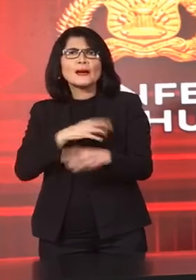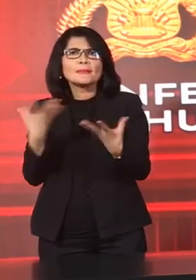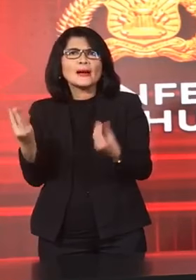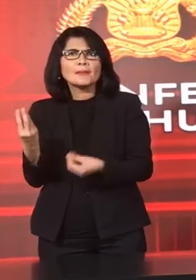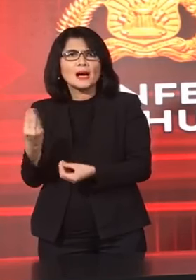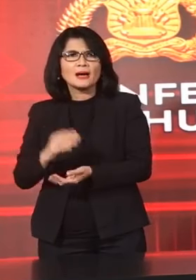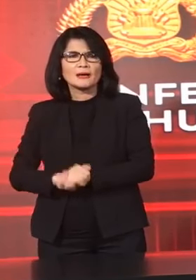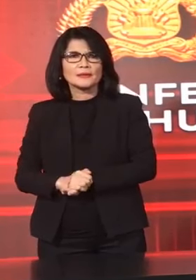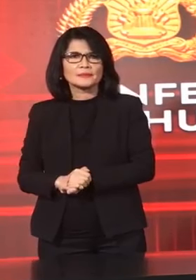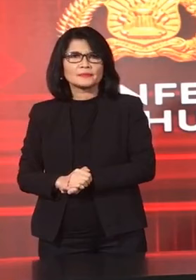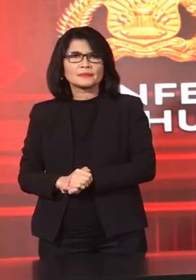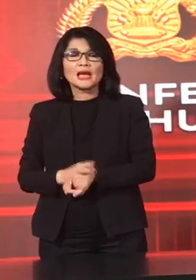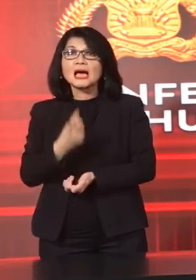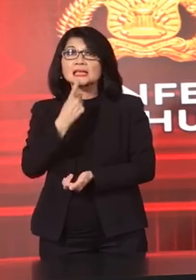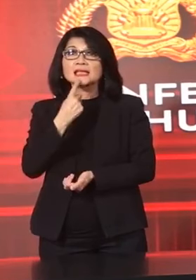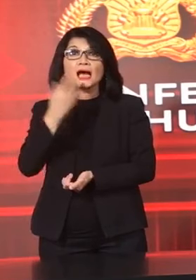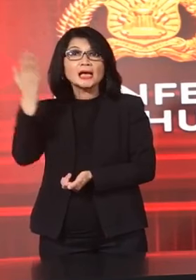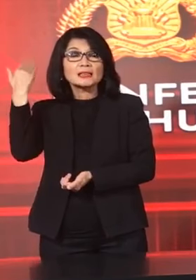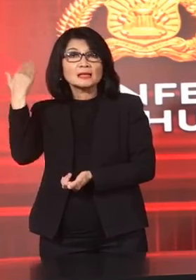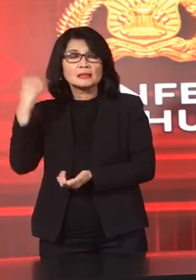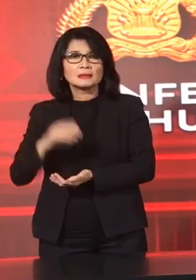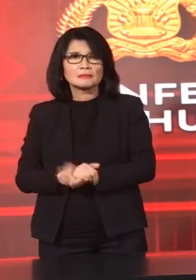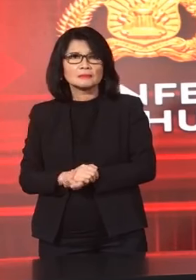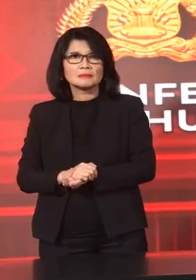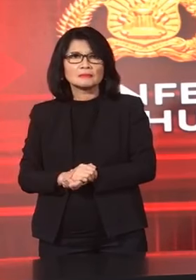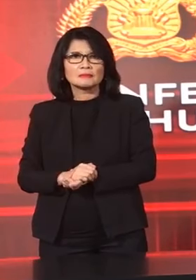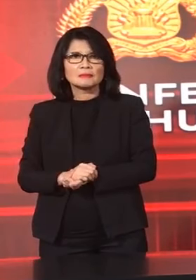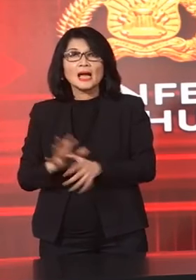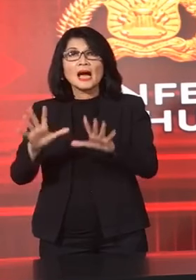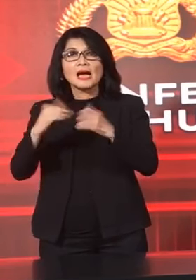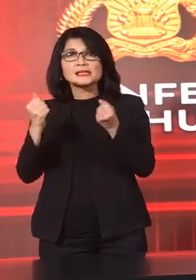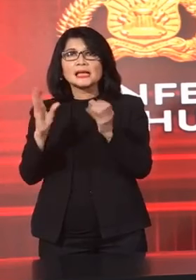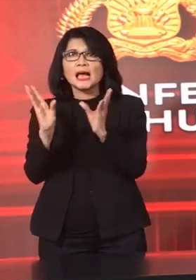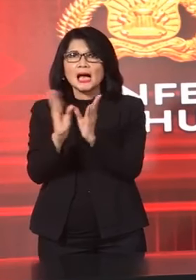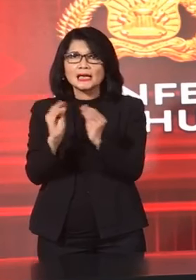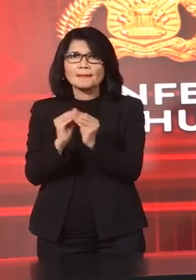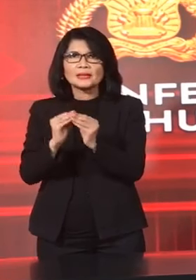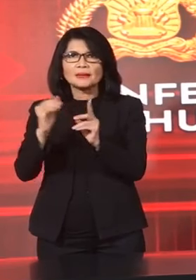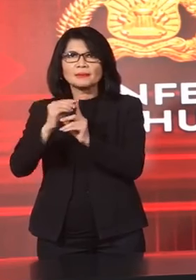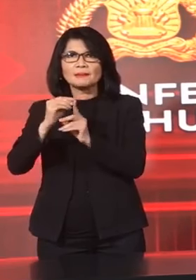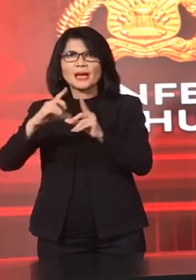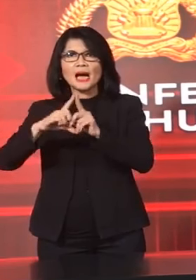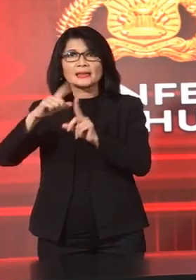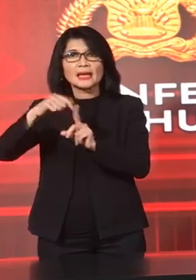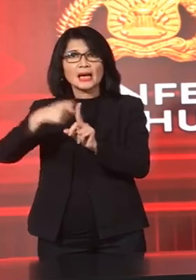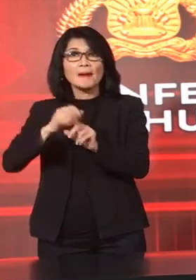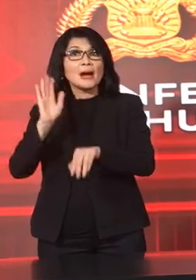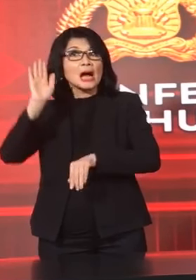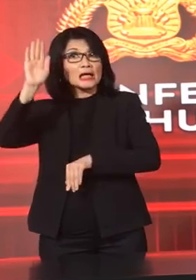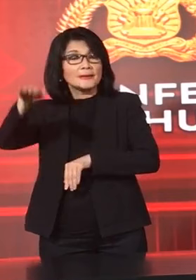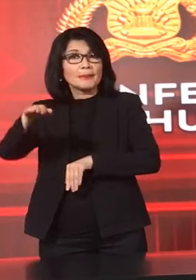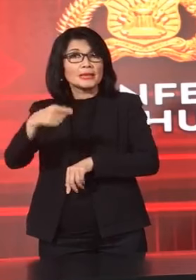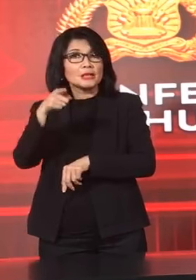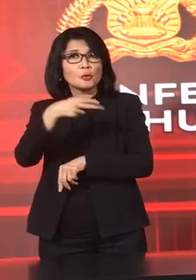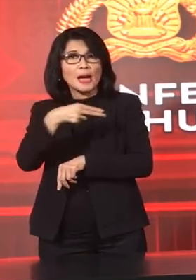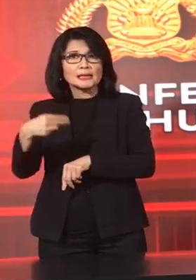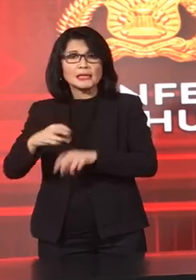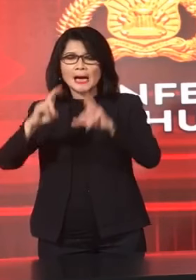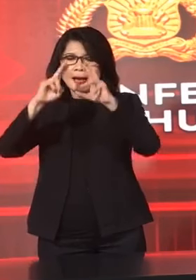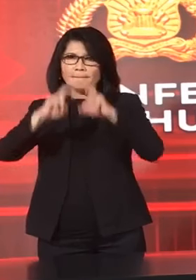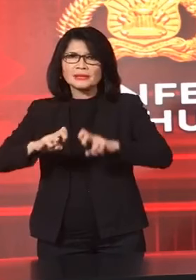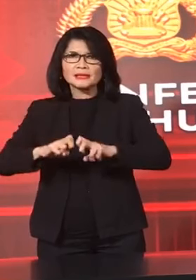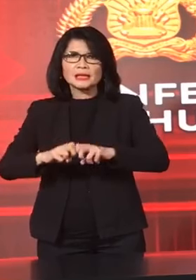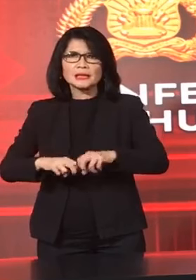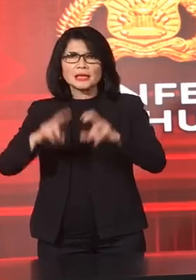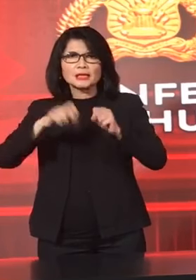Terus juga Terkait yang tadi Apa namanya Hasil kemarin Rapat Perdinasi Sampai PATK Itu apakah Kedepannya Artinya Penyidik akan